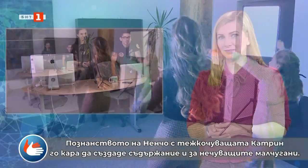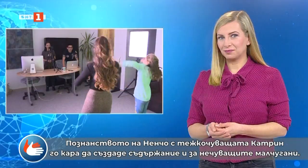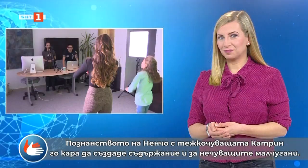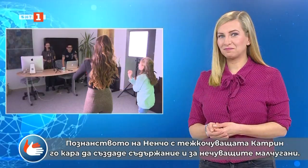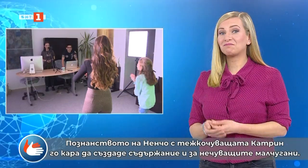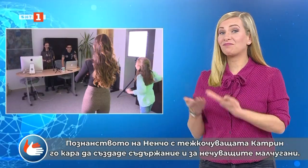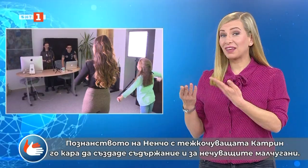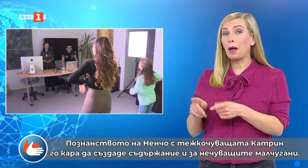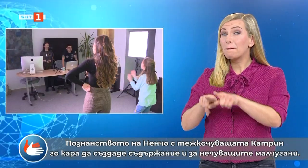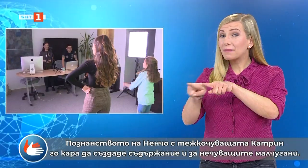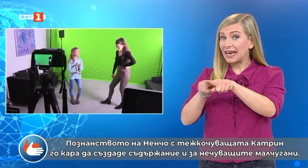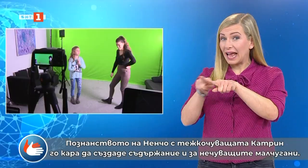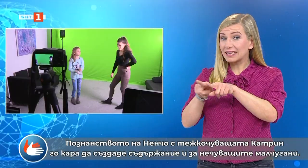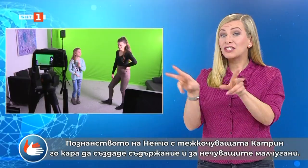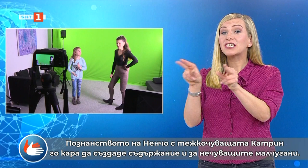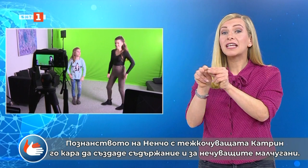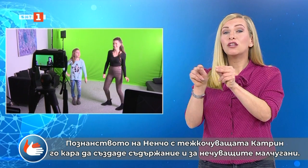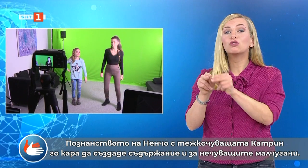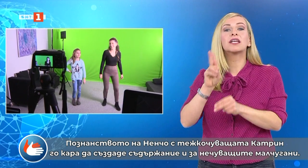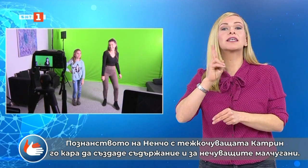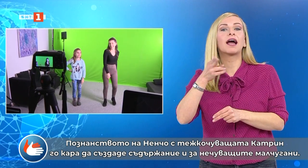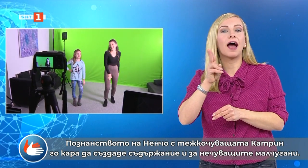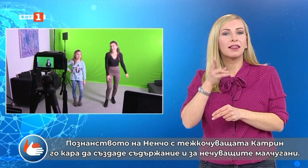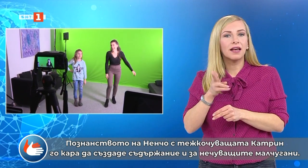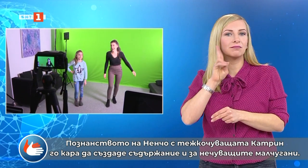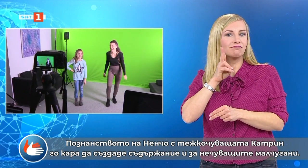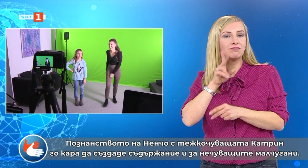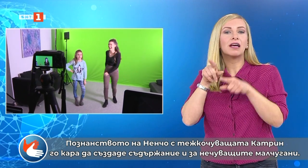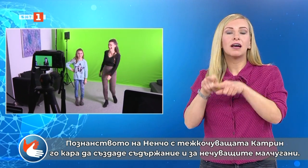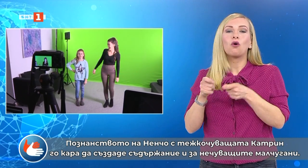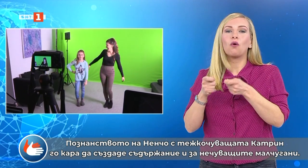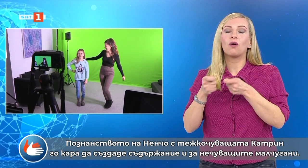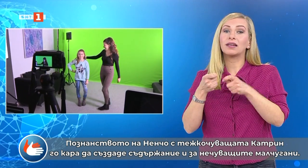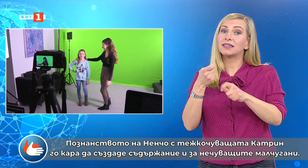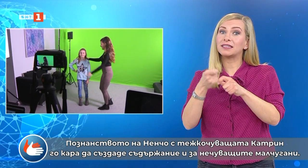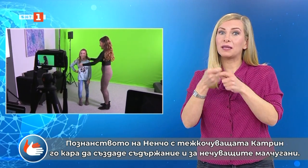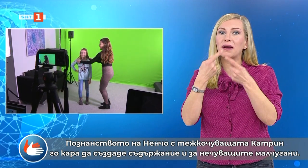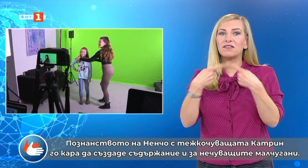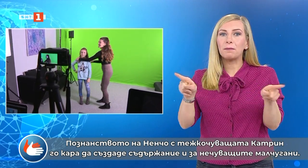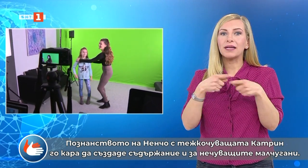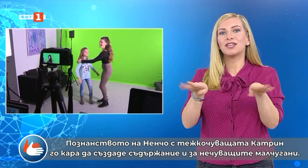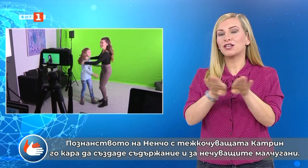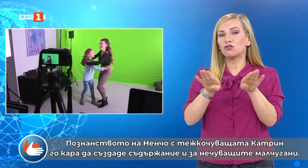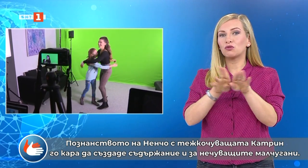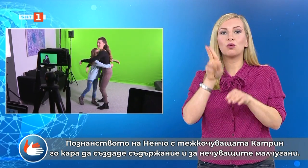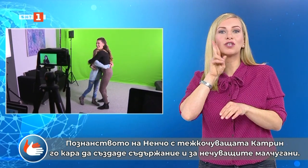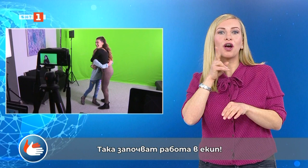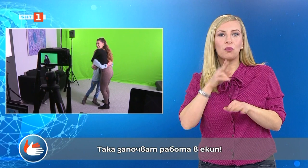Познанството на Ненчу с тежко чуващата Катрин го кара да създаде съдържание и за не чуващите мълчугани. Така